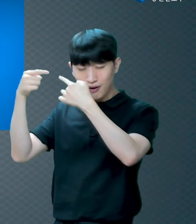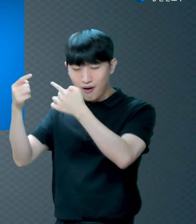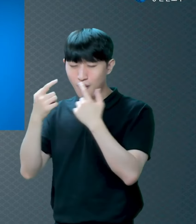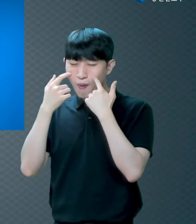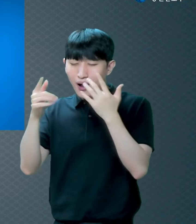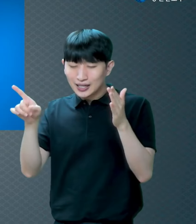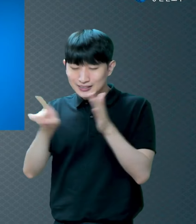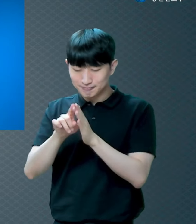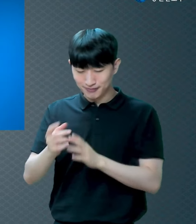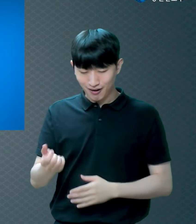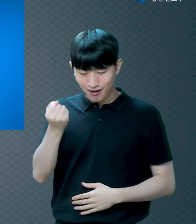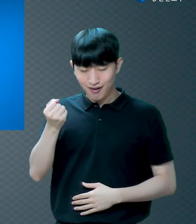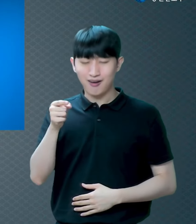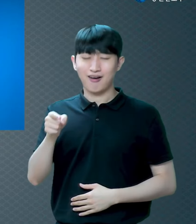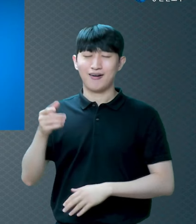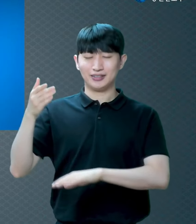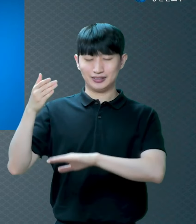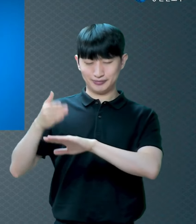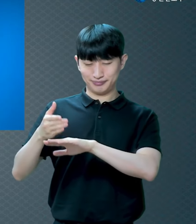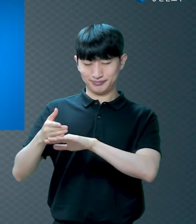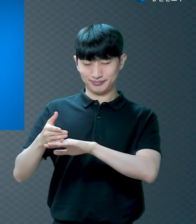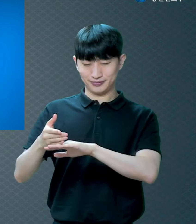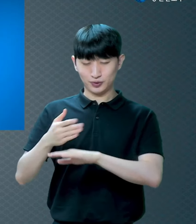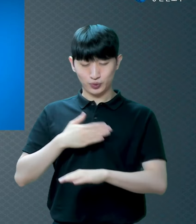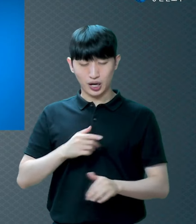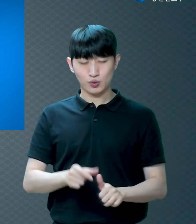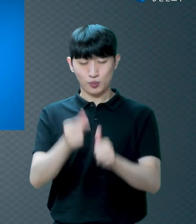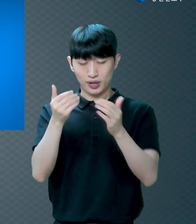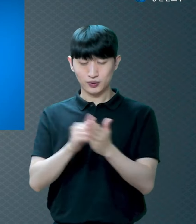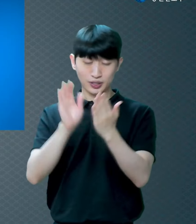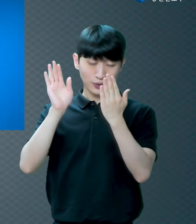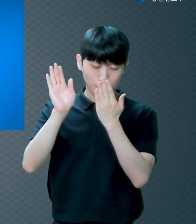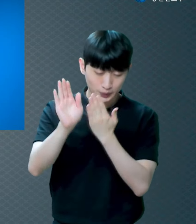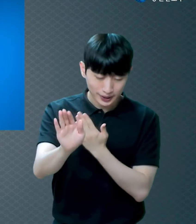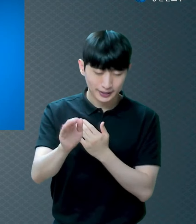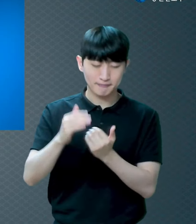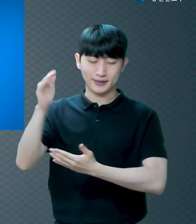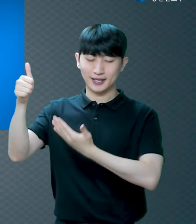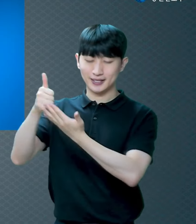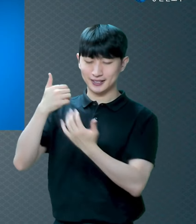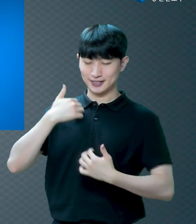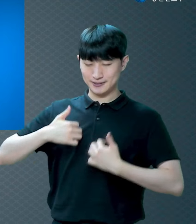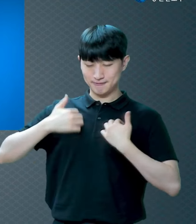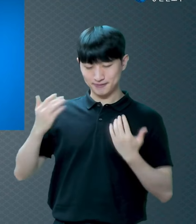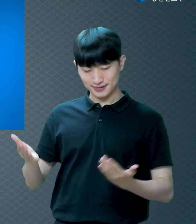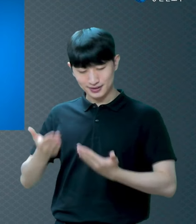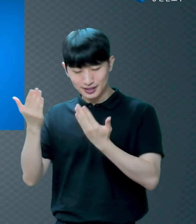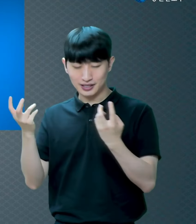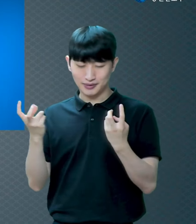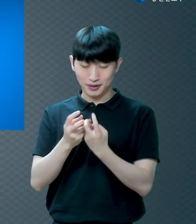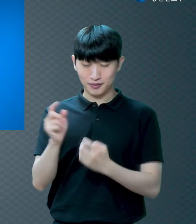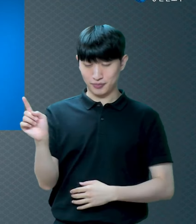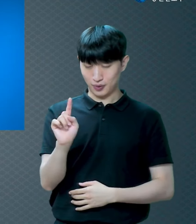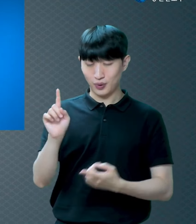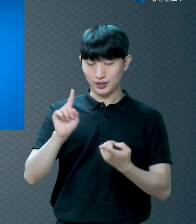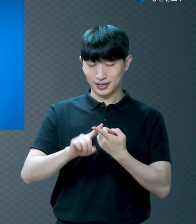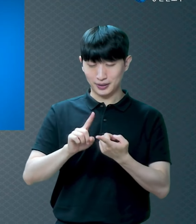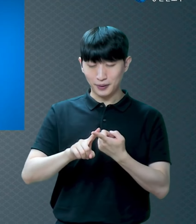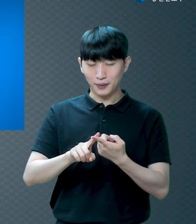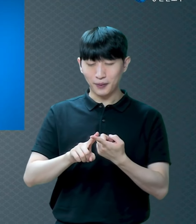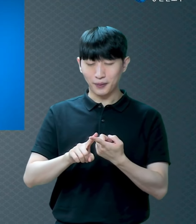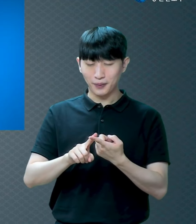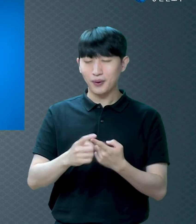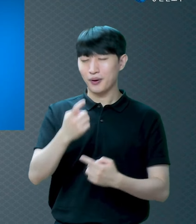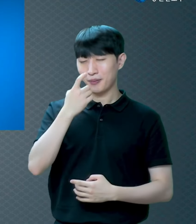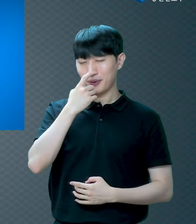할지 구원을 받은 사람으로서 하나님을 기쁘시게 하는 방법이 무엇인지 하나하나